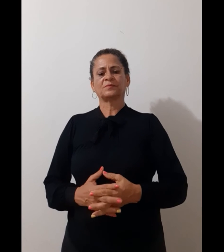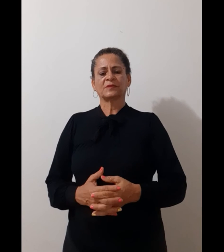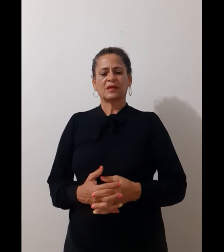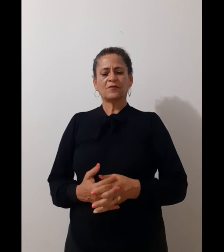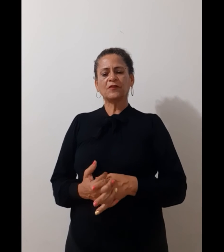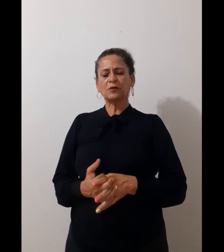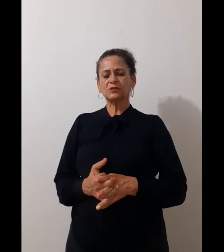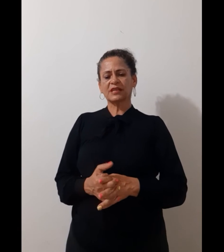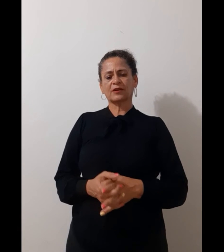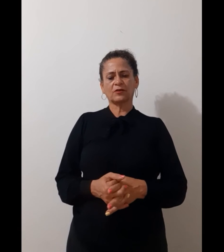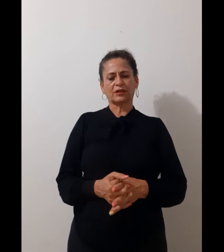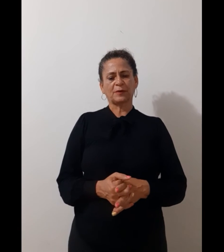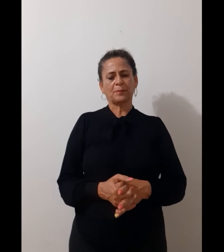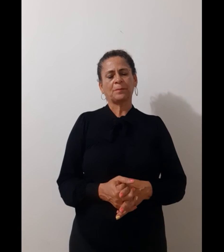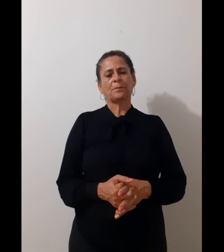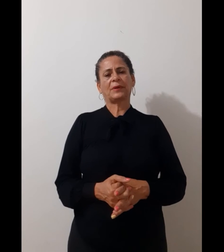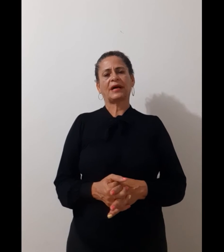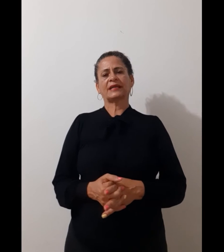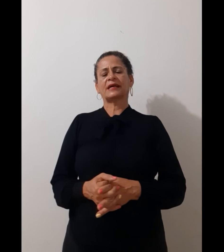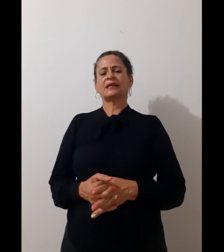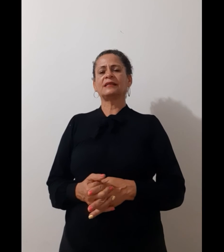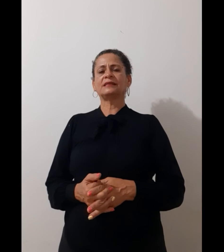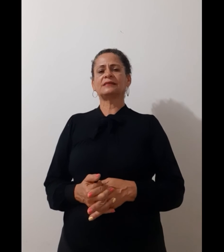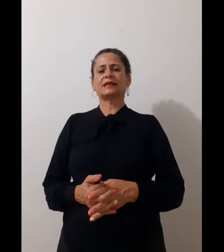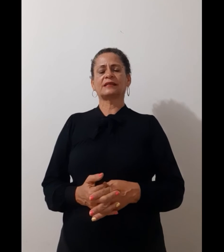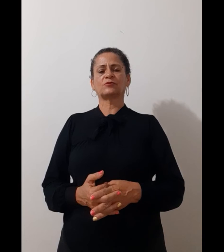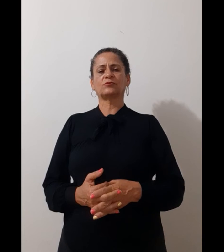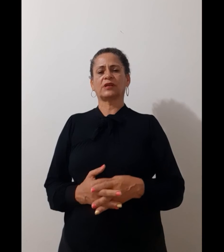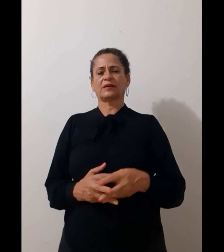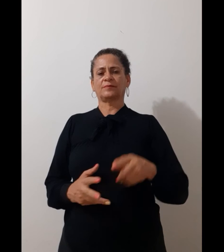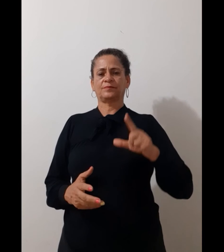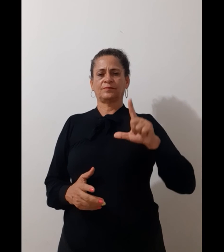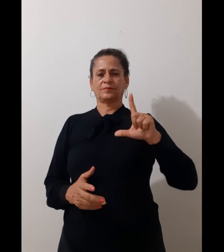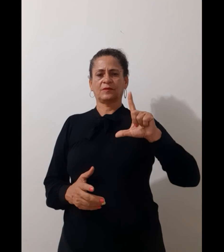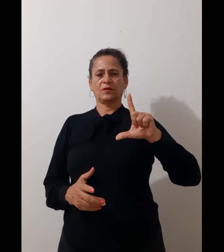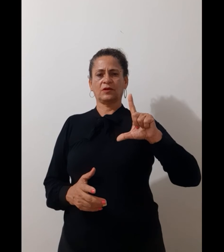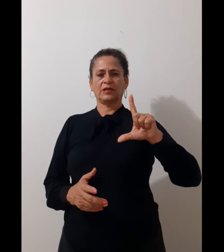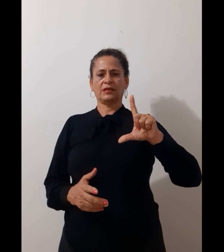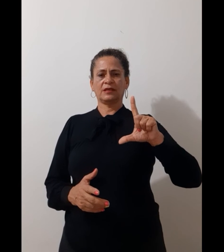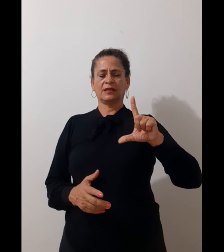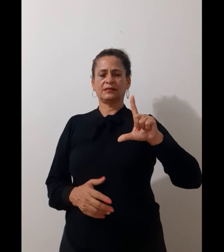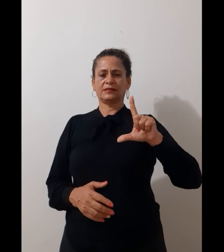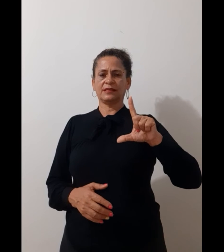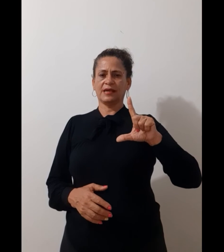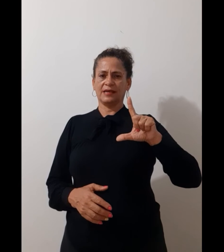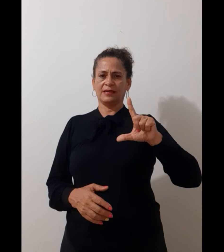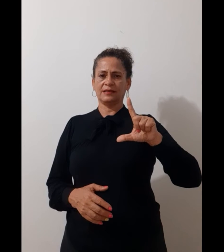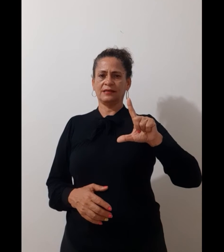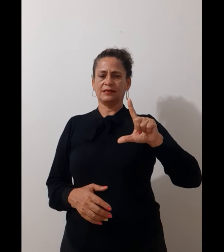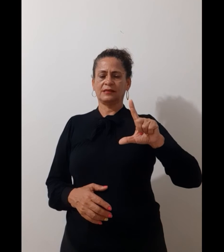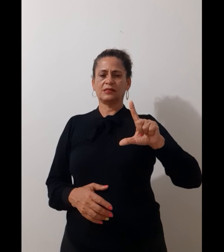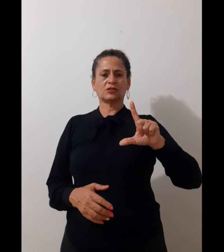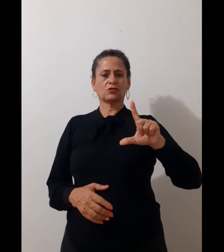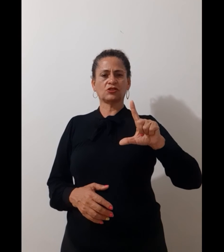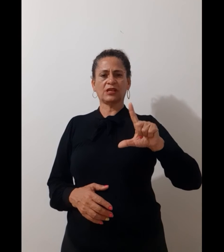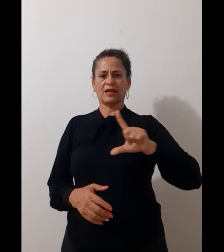Vamos agora para literatura. Literatura. Olhe. Olhe. Letrinha L e só girar.